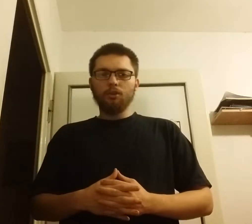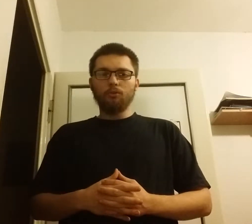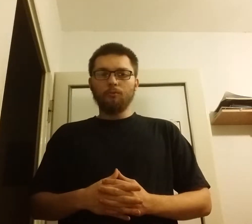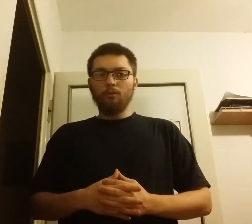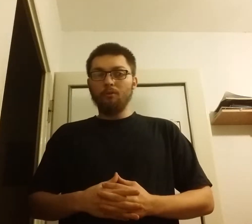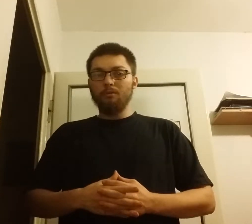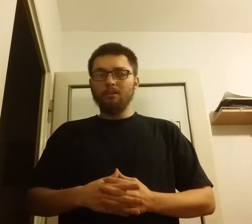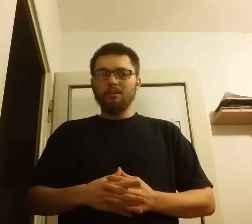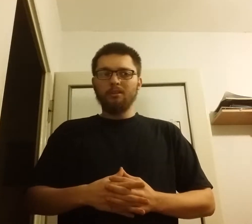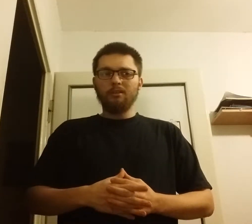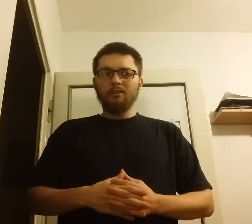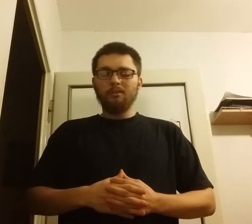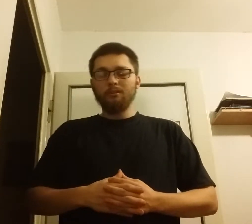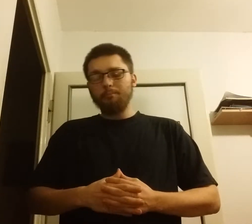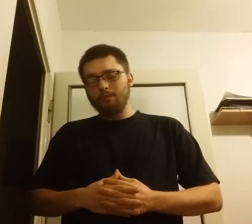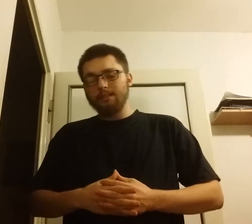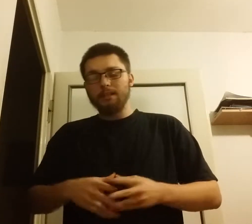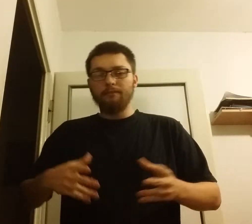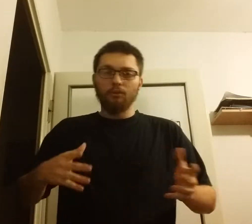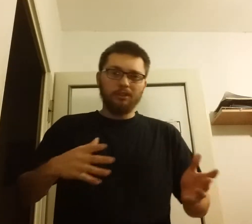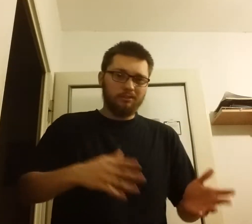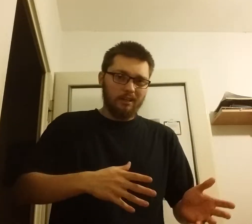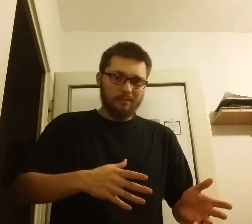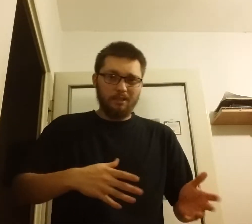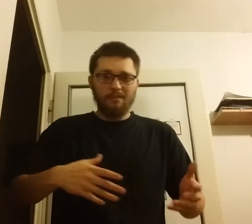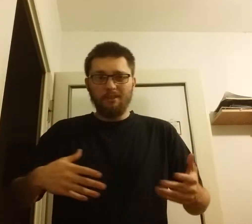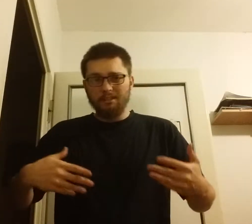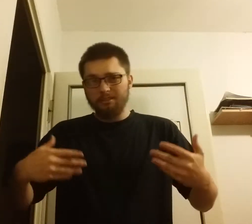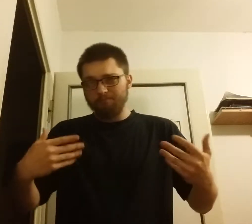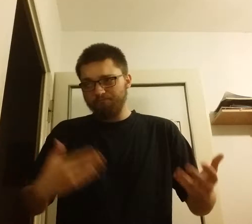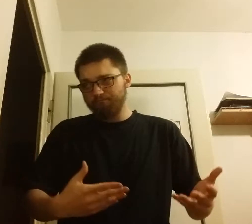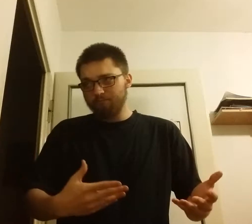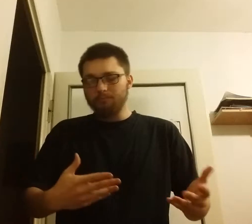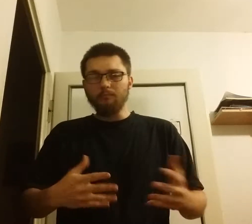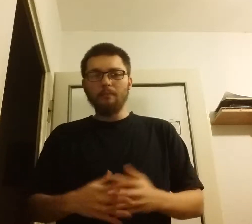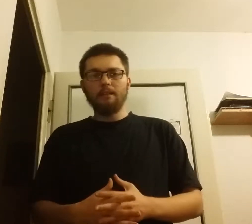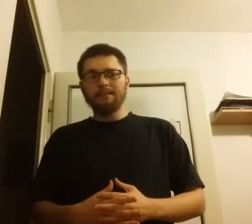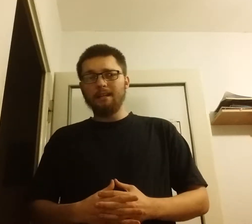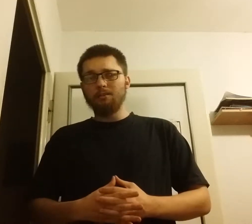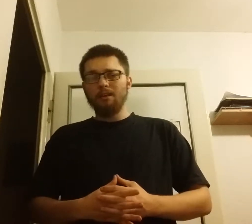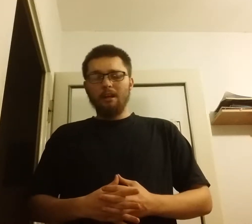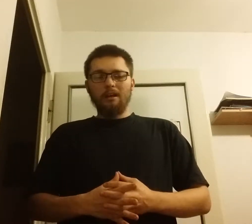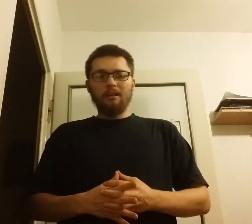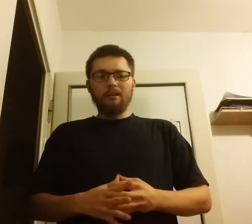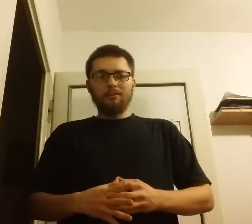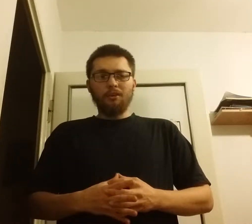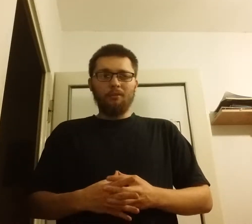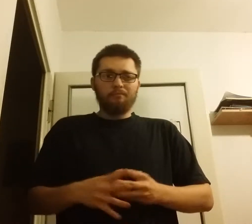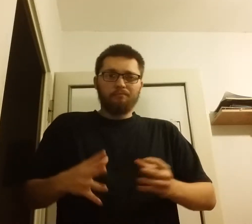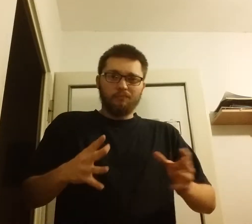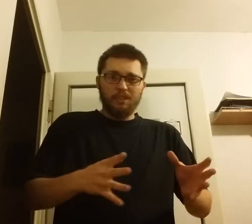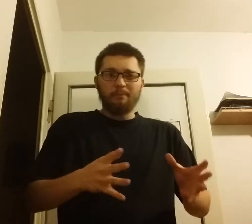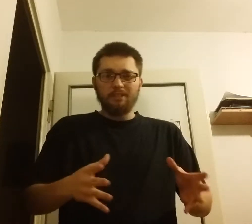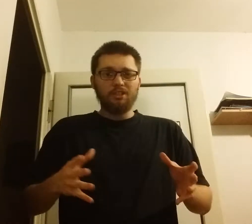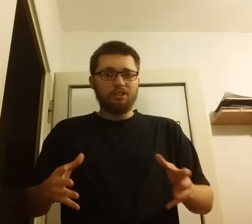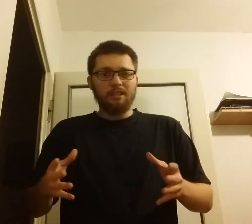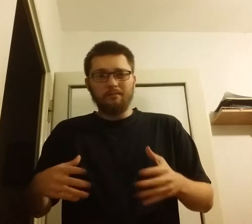środków było do prowadzenia wojny coraz mniej, więc z reguły, no, żeby zniszczyć ten